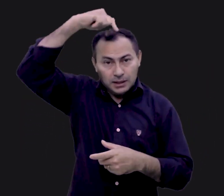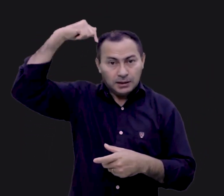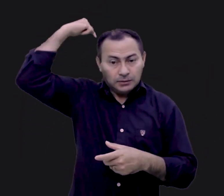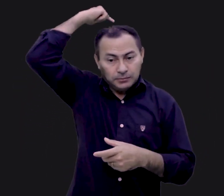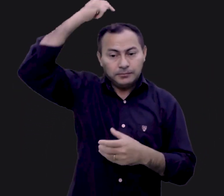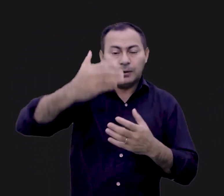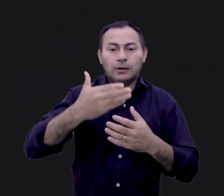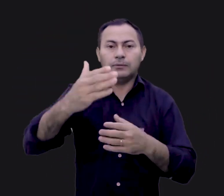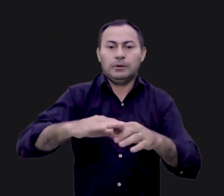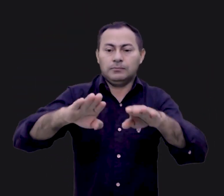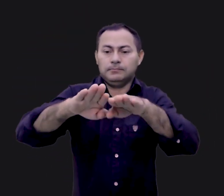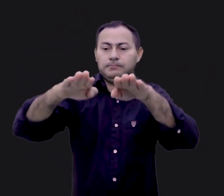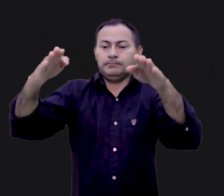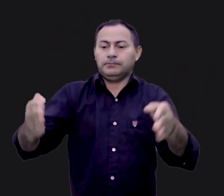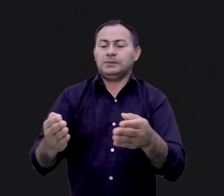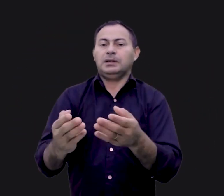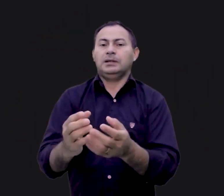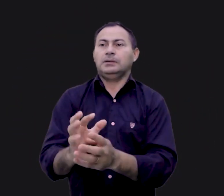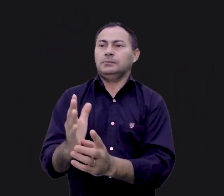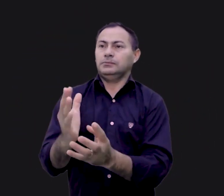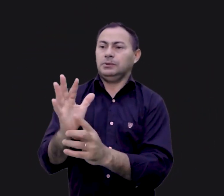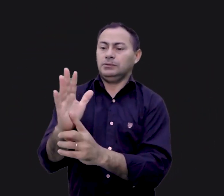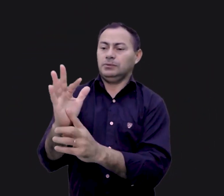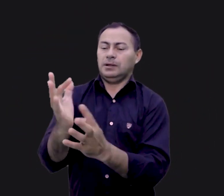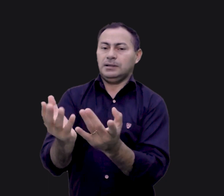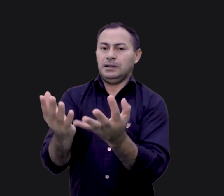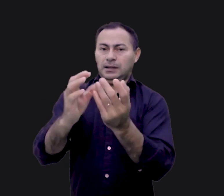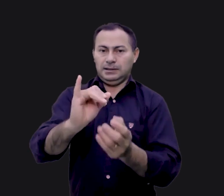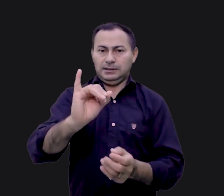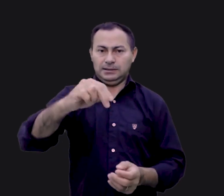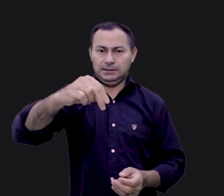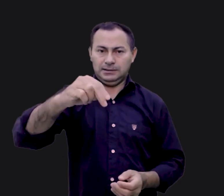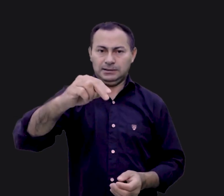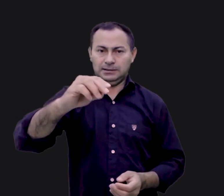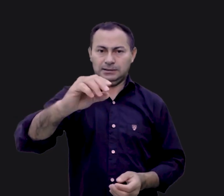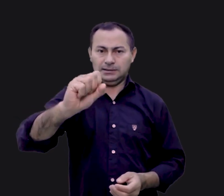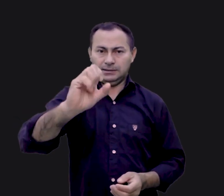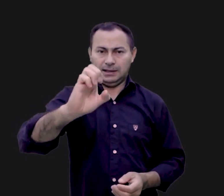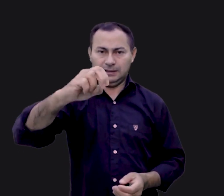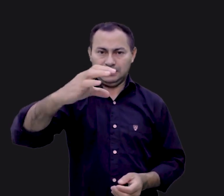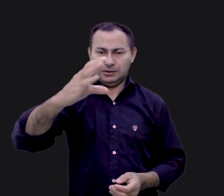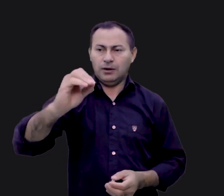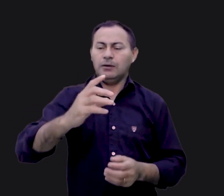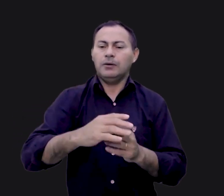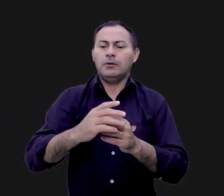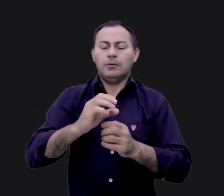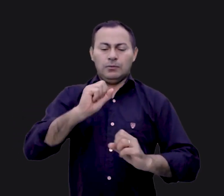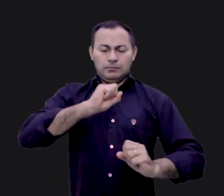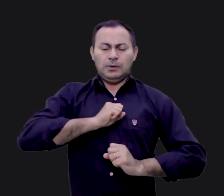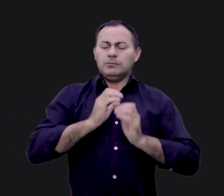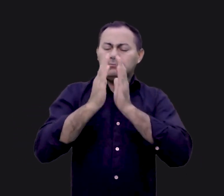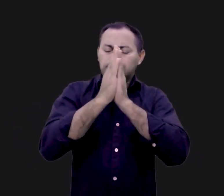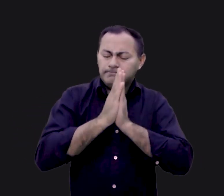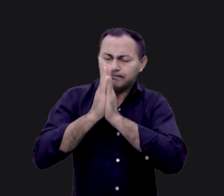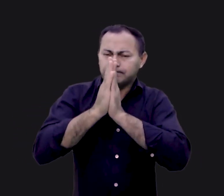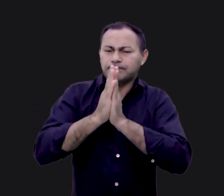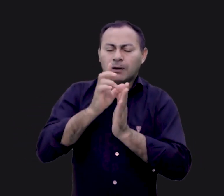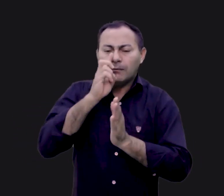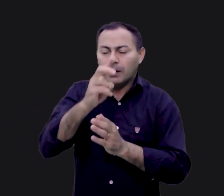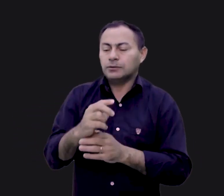santos estava o altar de incenso. Nesse altar, o sacerdote fazia uma poderosa oração intercessória pelo pecador que estava